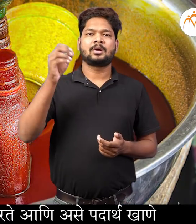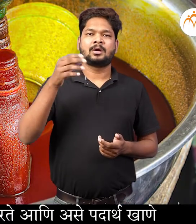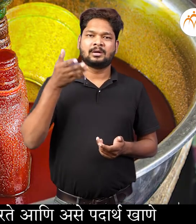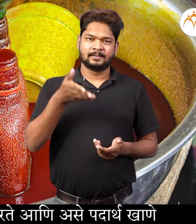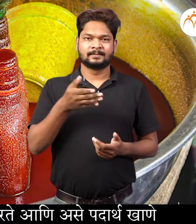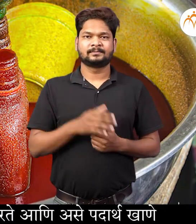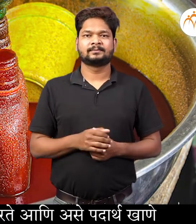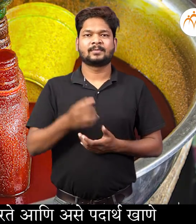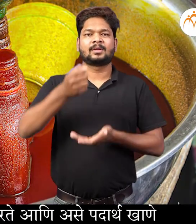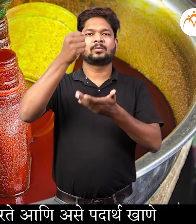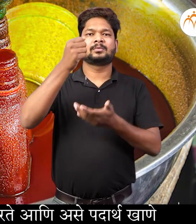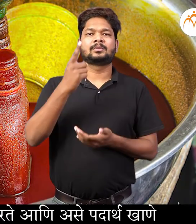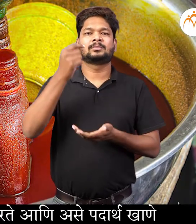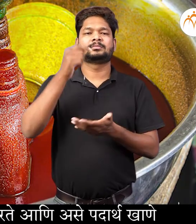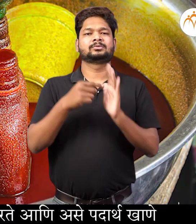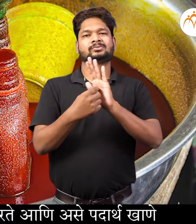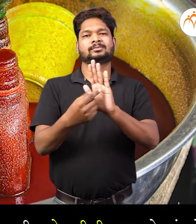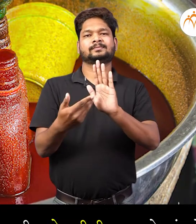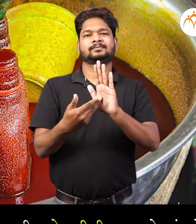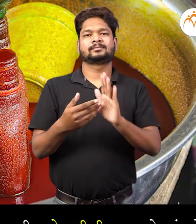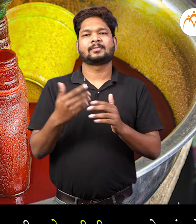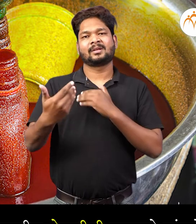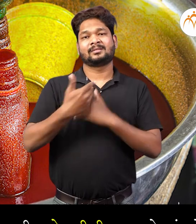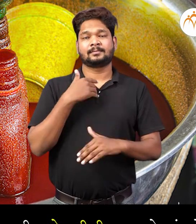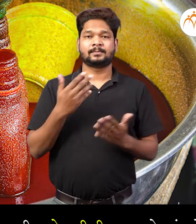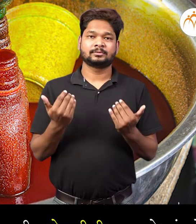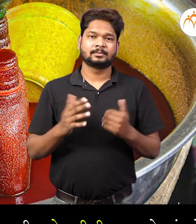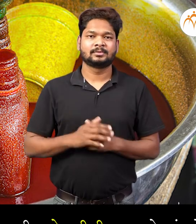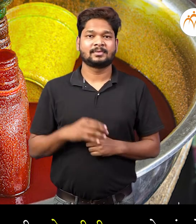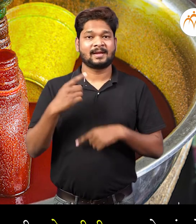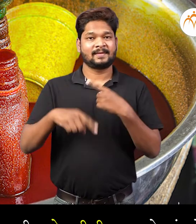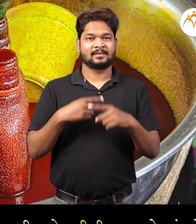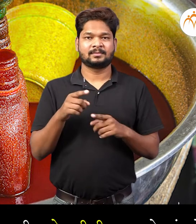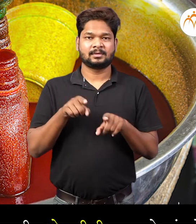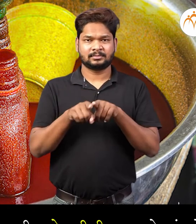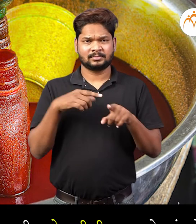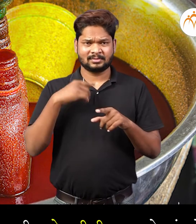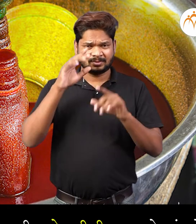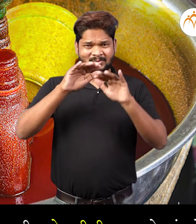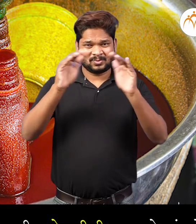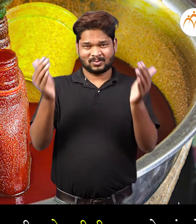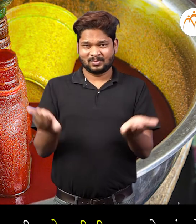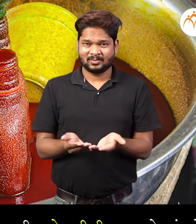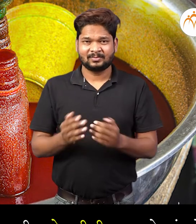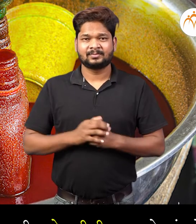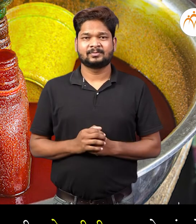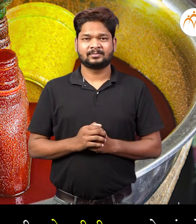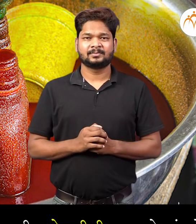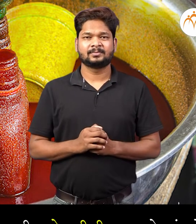आसे पदार्था खाणे दोका दायक ठरू शकते आता मीतुमाला कही रोच्चा व्यवारातली भेशवीची उधार्ण सांगतू